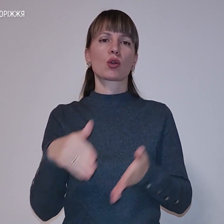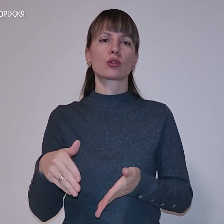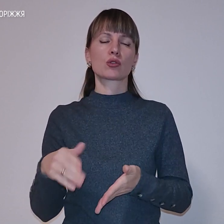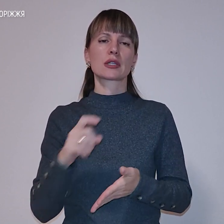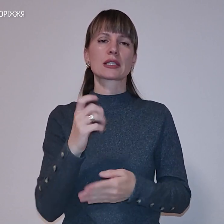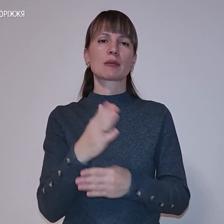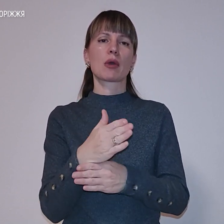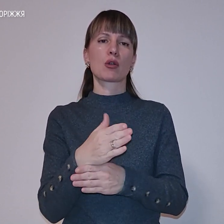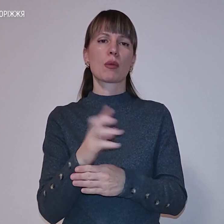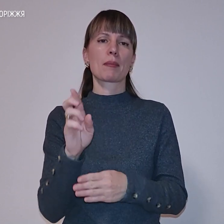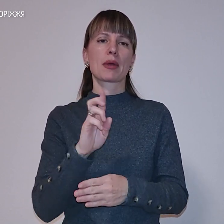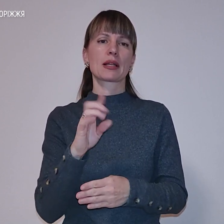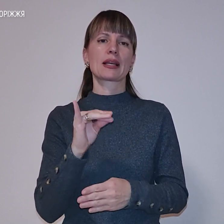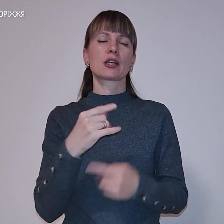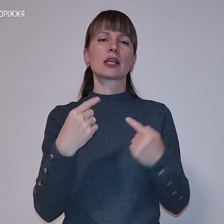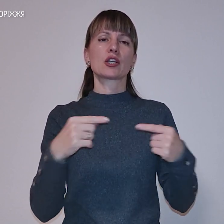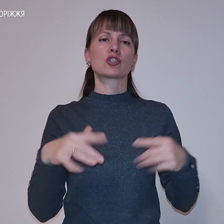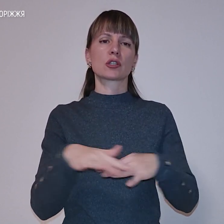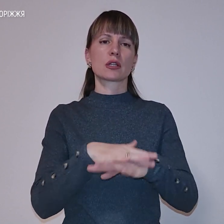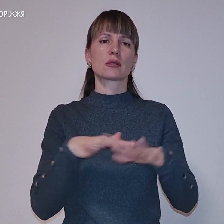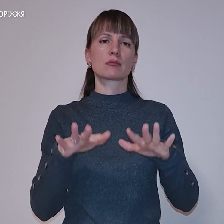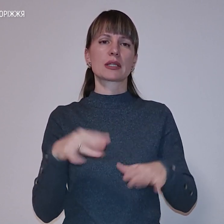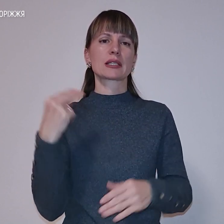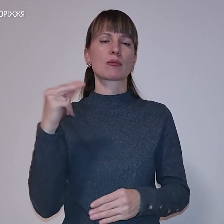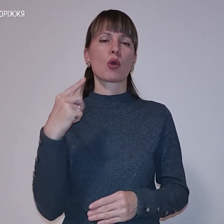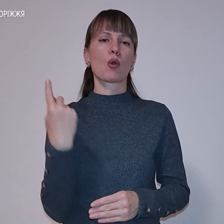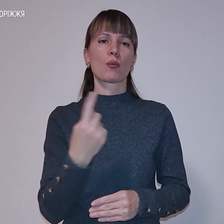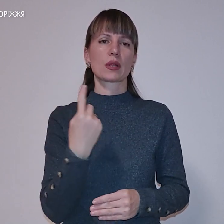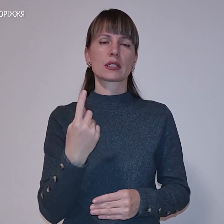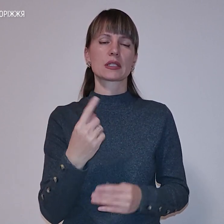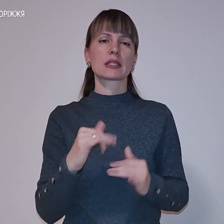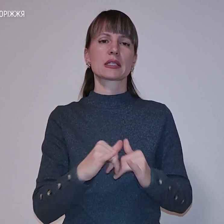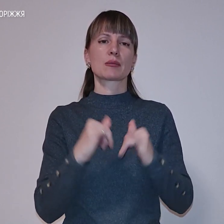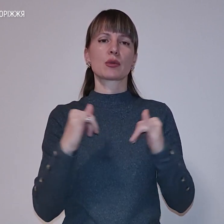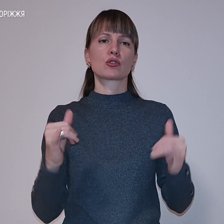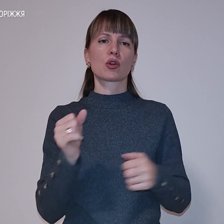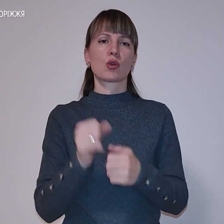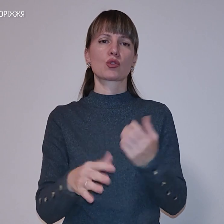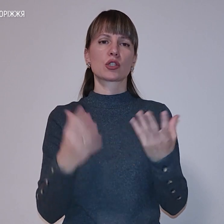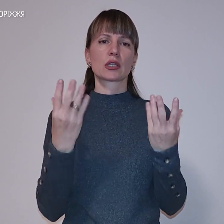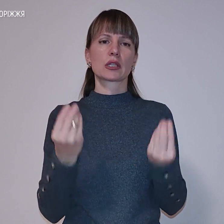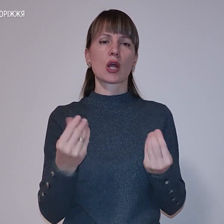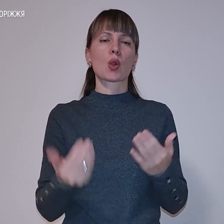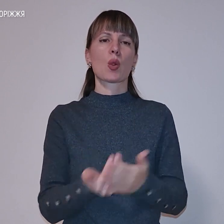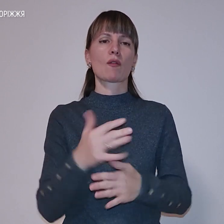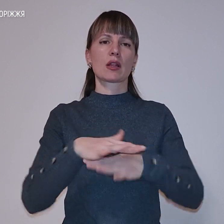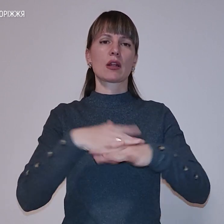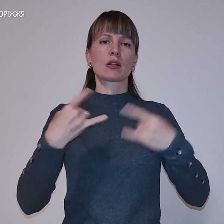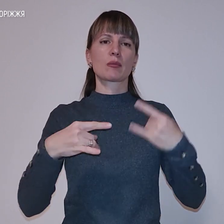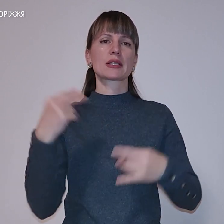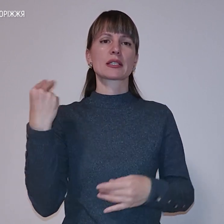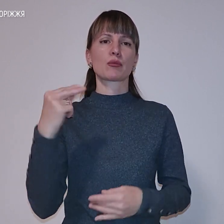Маріуполя, Бердянська та інших населених пунктів Запорізької області, збільшується щодня. Новини на Суспільному. Запоріжжя.